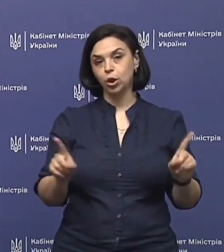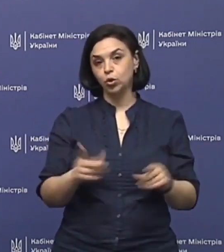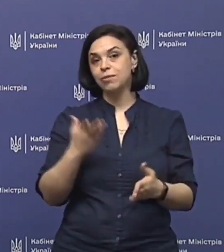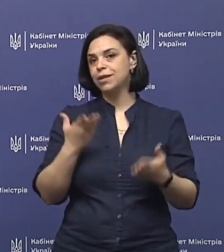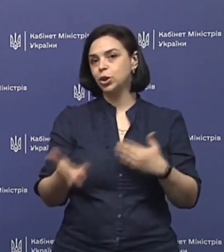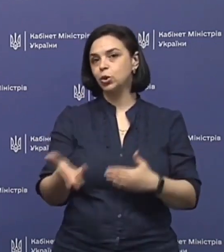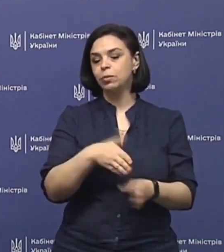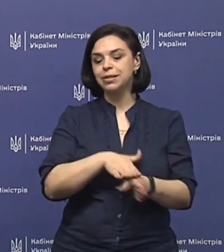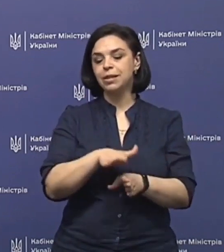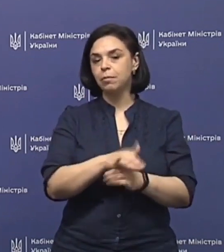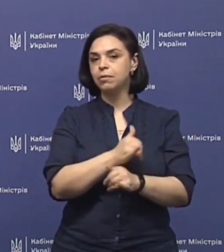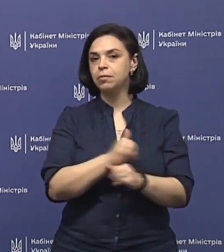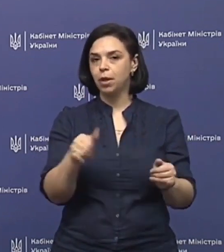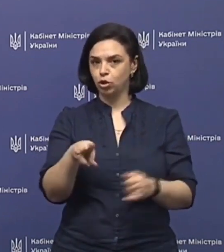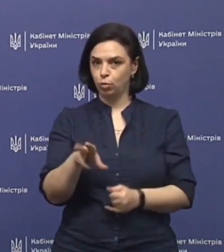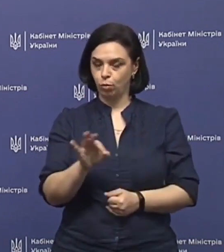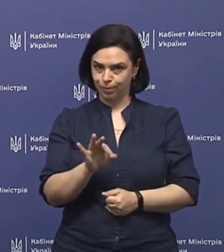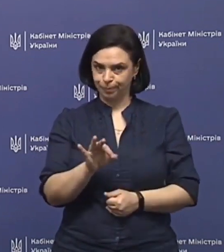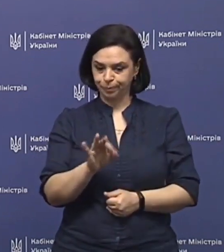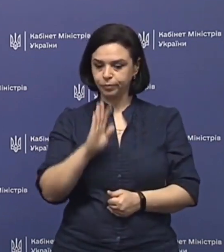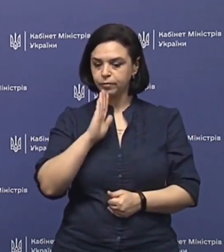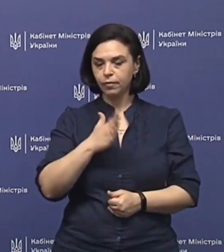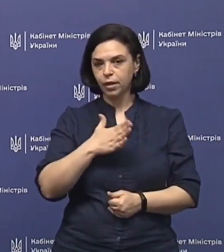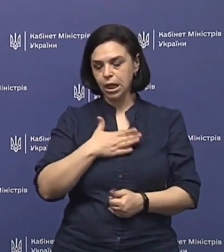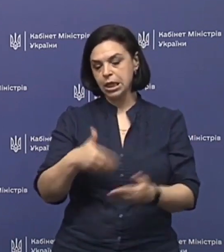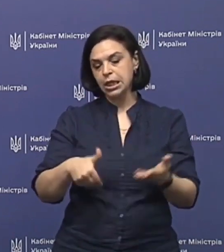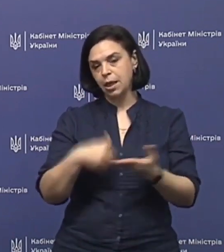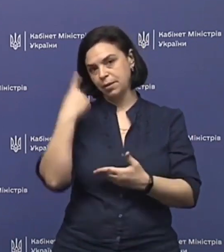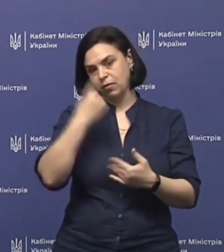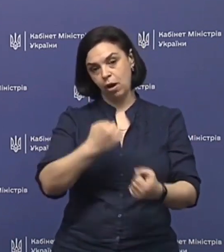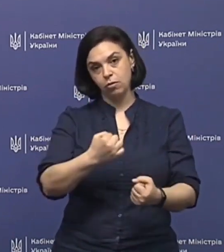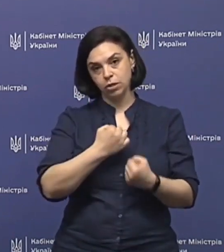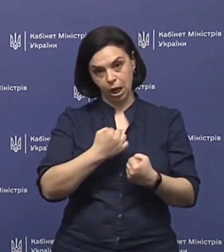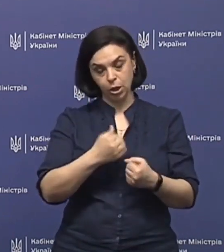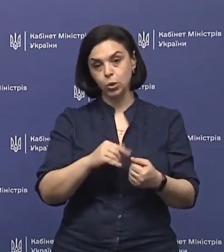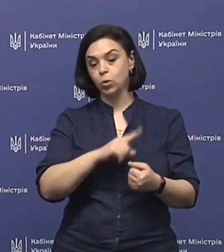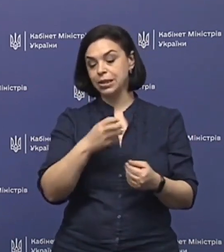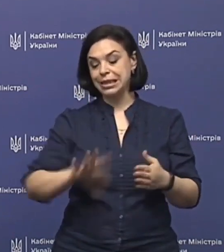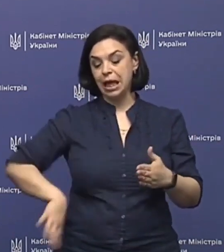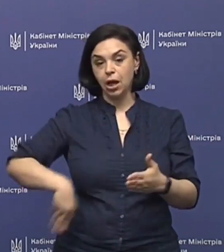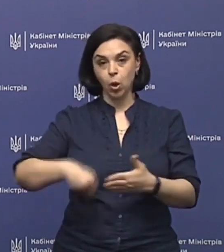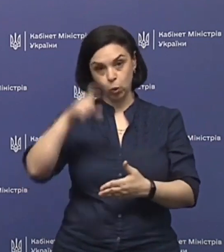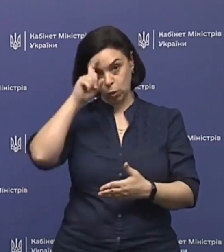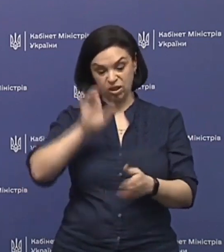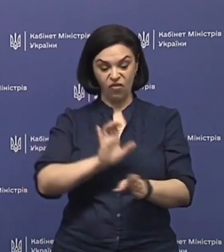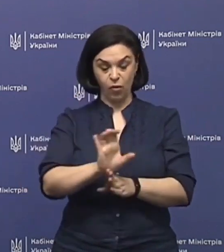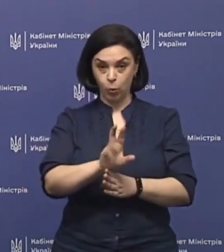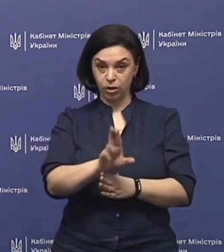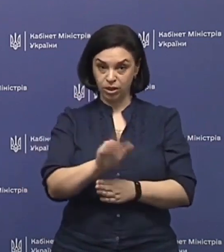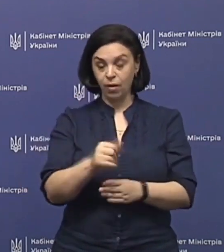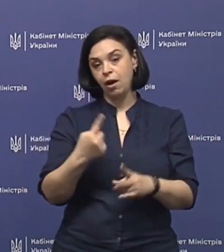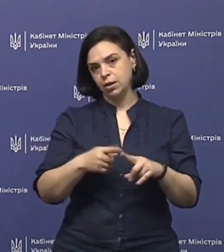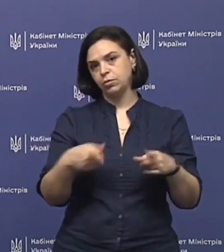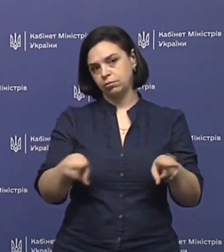якщо ми забезпечимо нас засобами індивідуального захисту за рахунок українського виробництва,